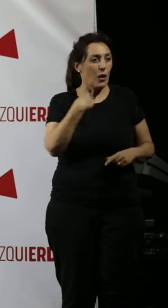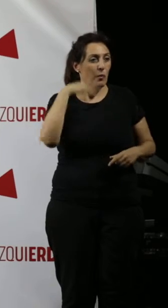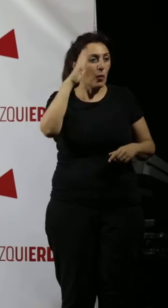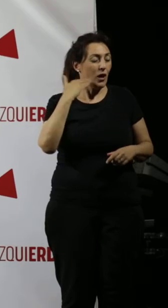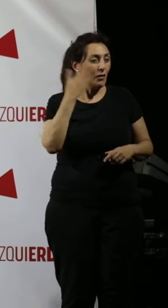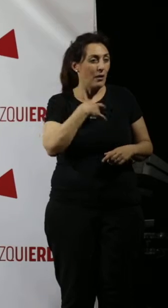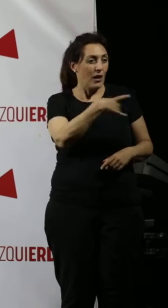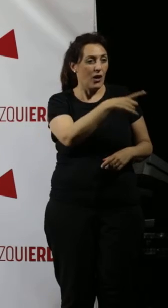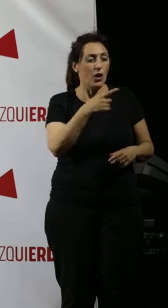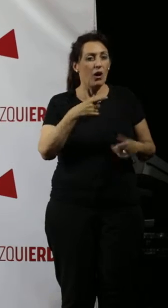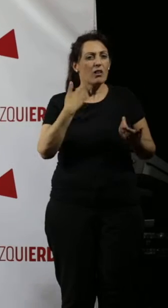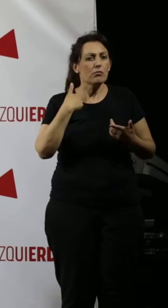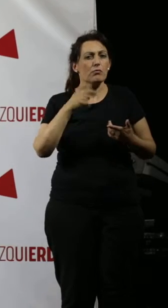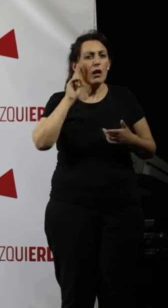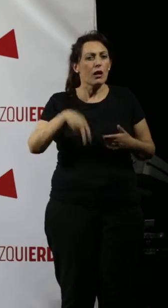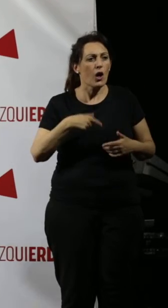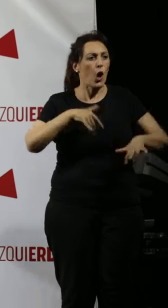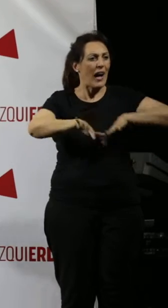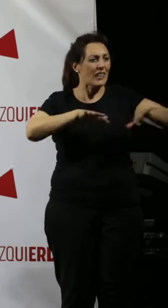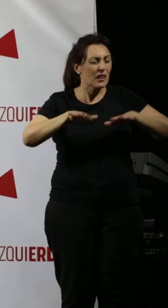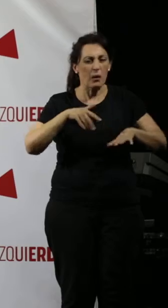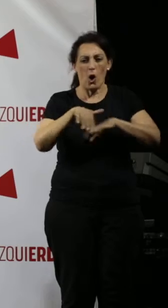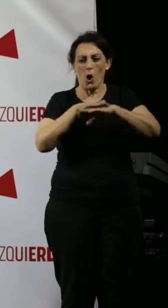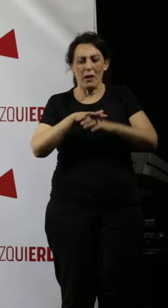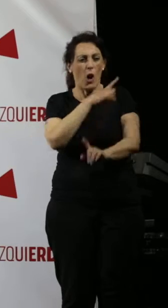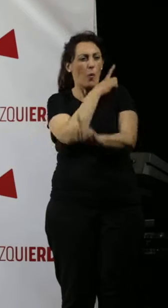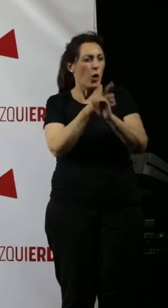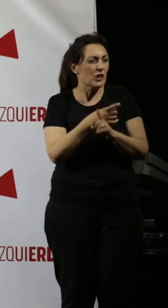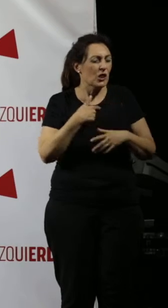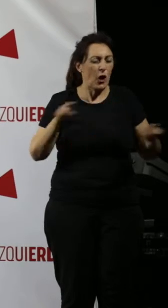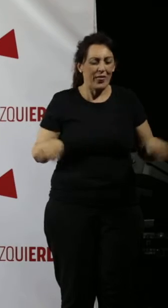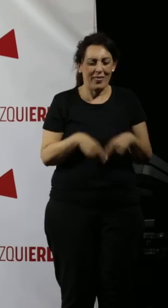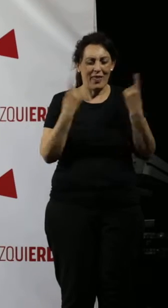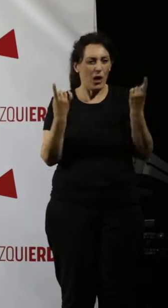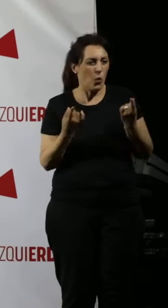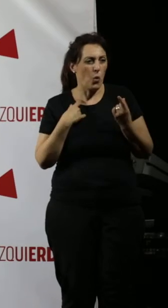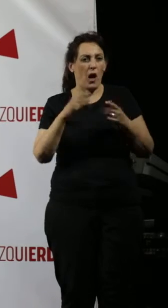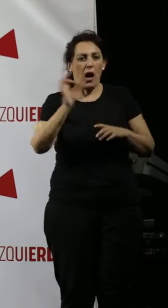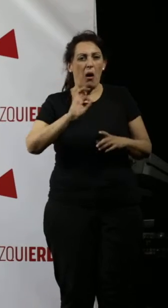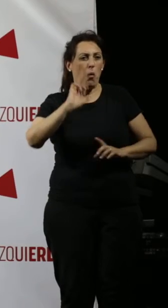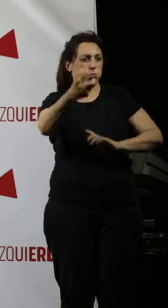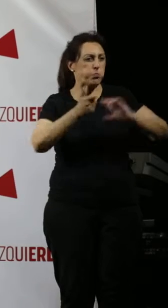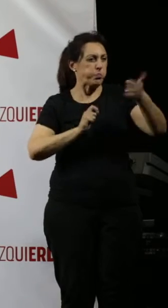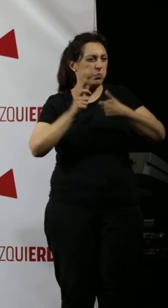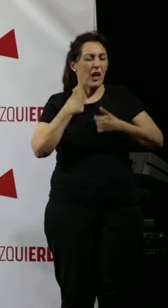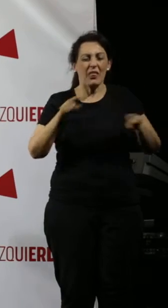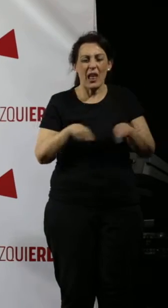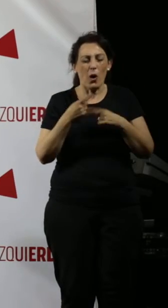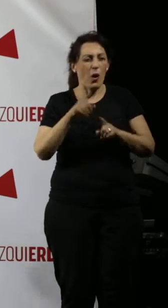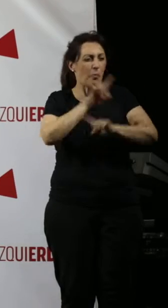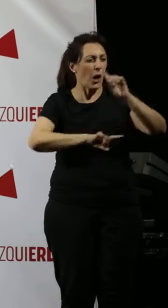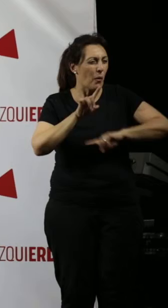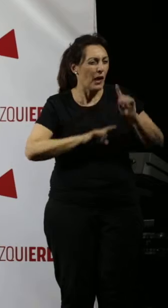reconocen en el activismo. Gobernemos, estemos en la oposición, nos acucien las dificultades